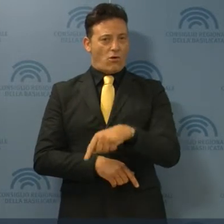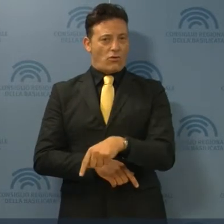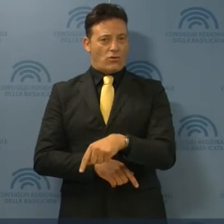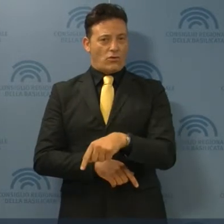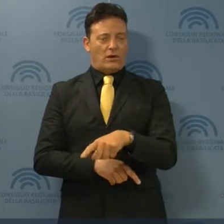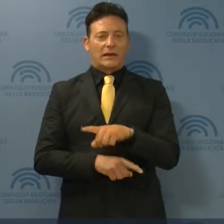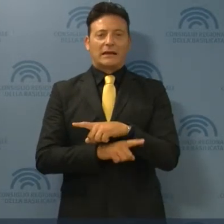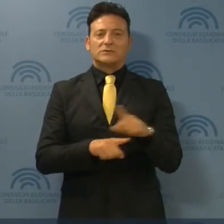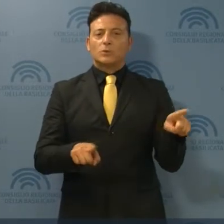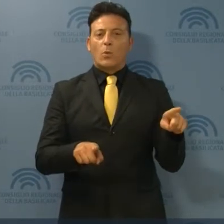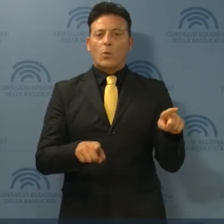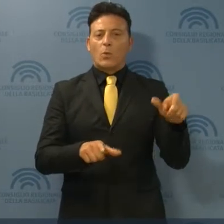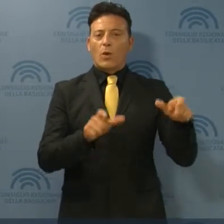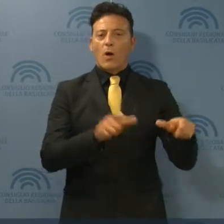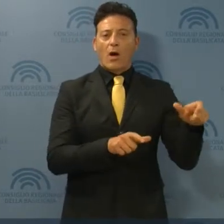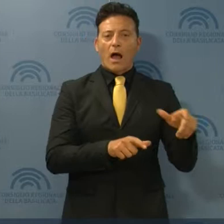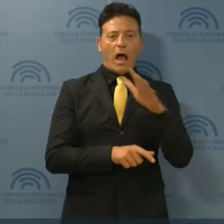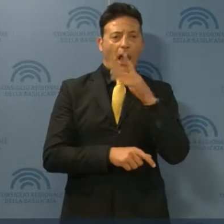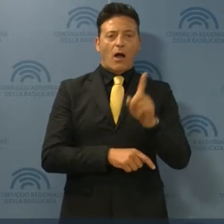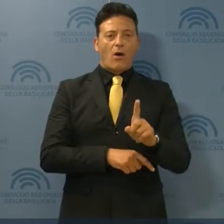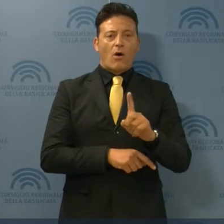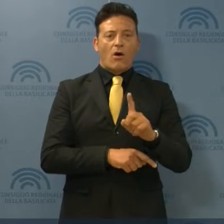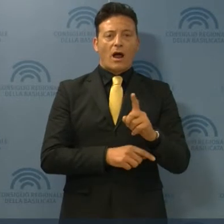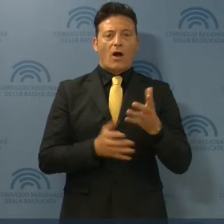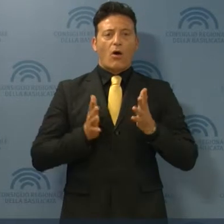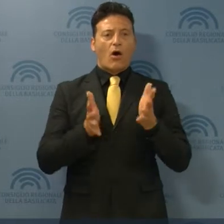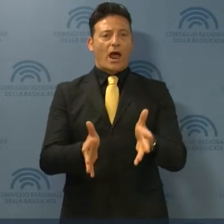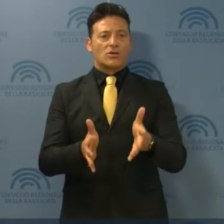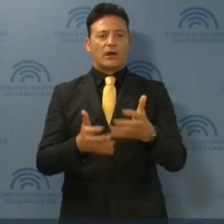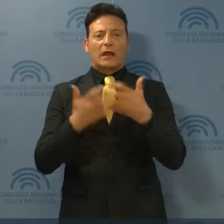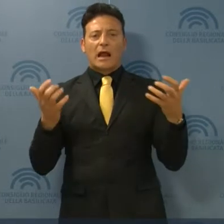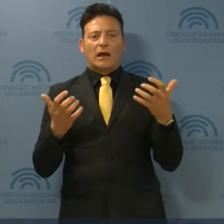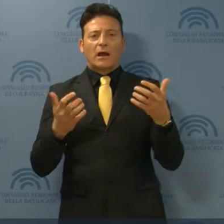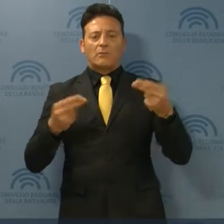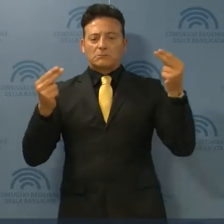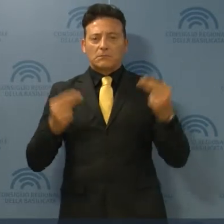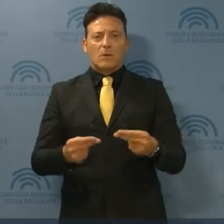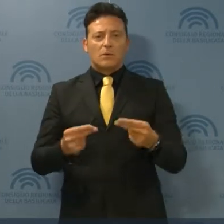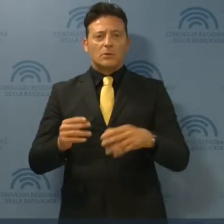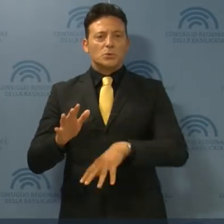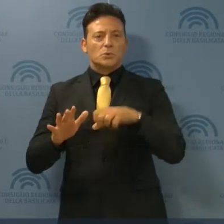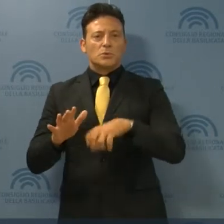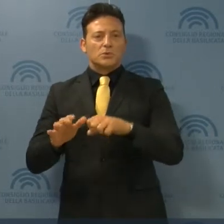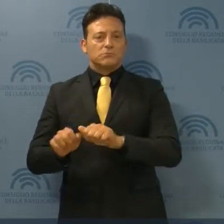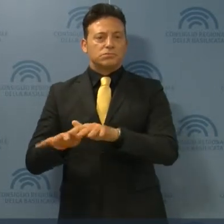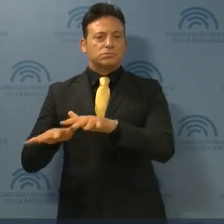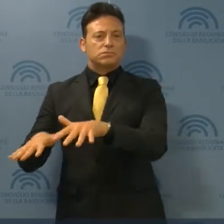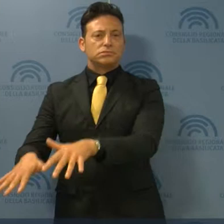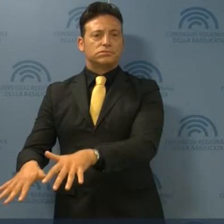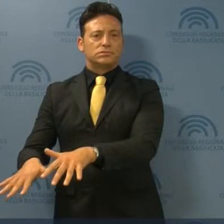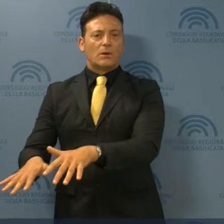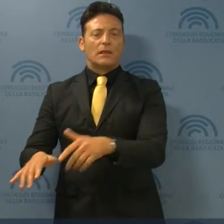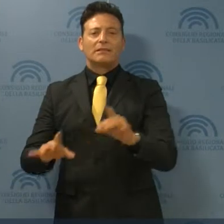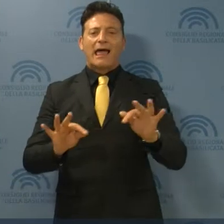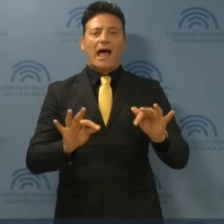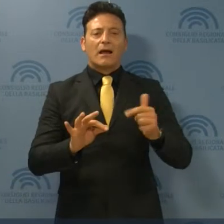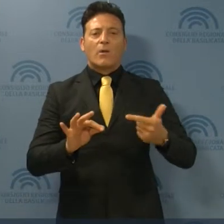Nessuno, hanno detto, ha ancora avuto il coraggio di chiarire la quantità di greggio sversato, quanti